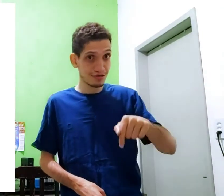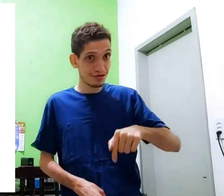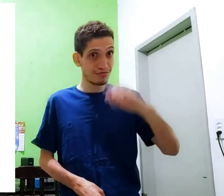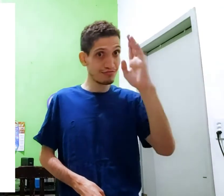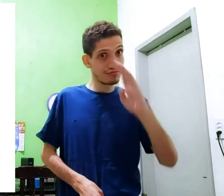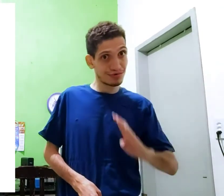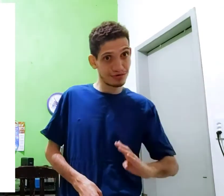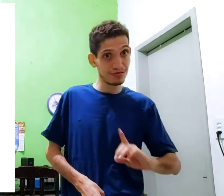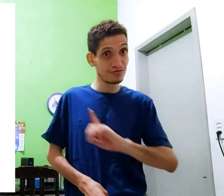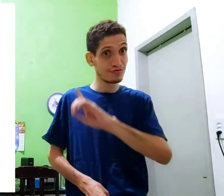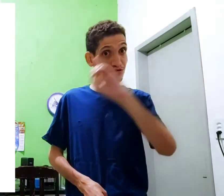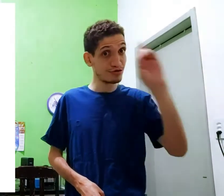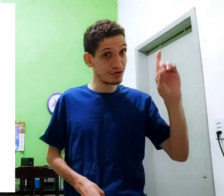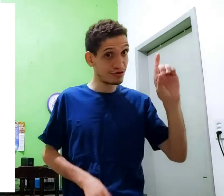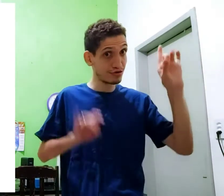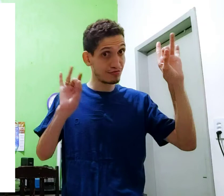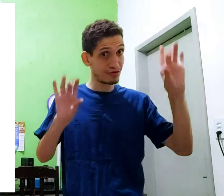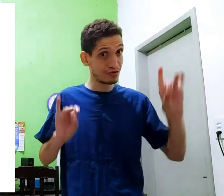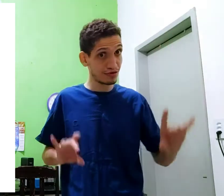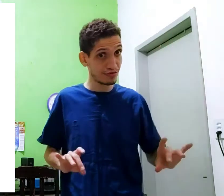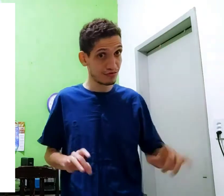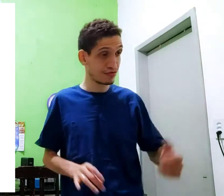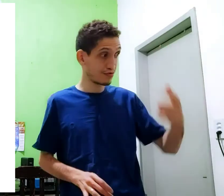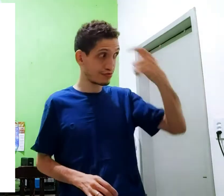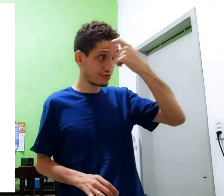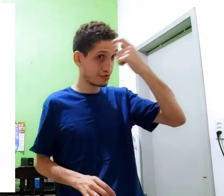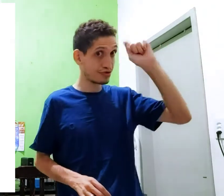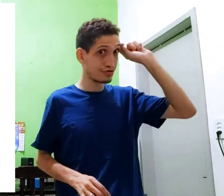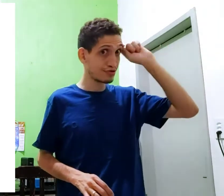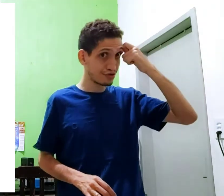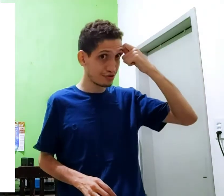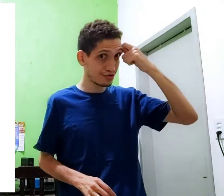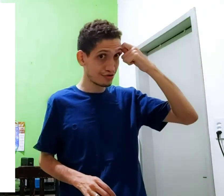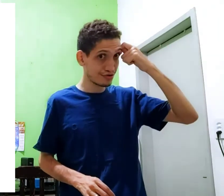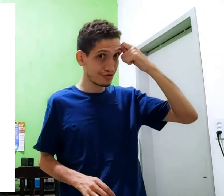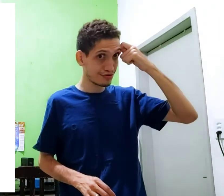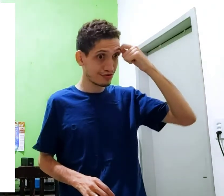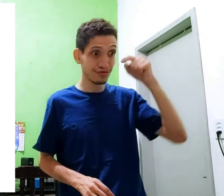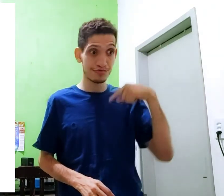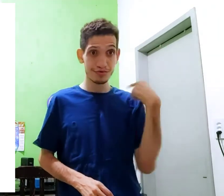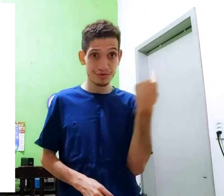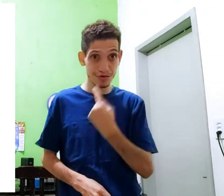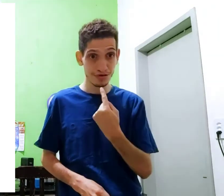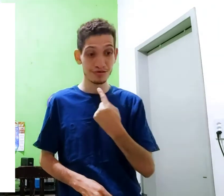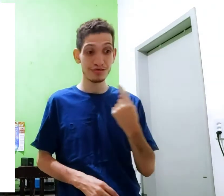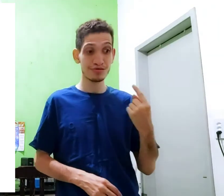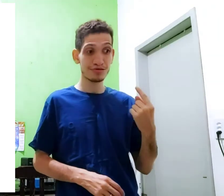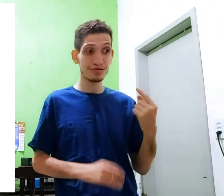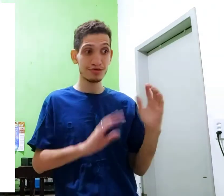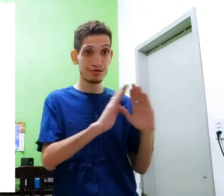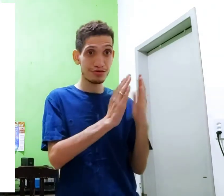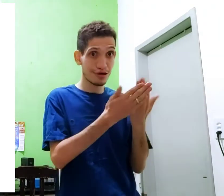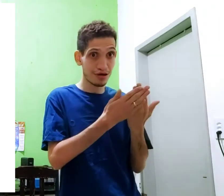especial consciência negra nós